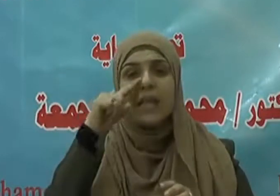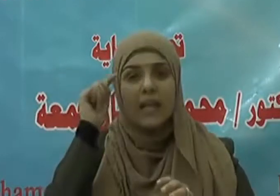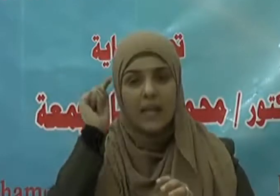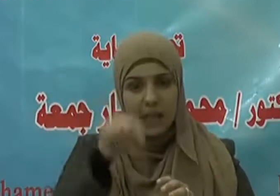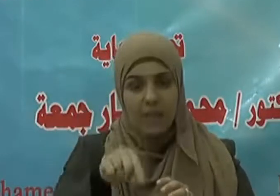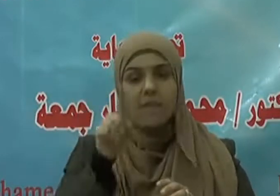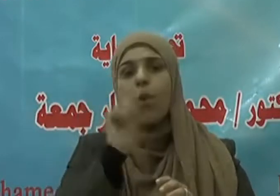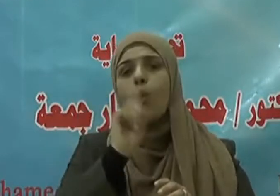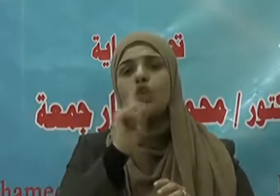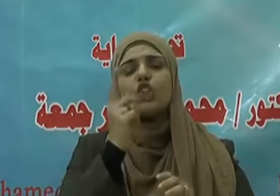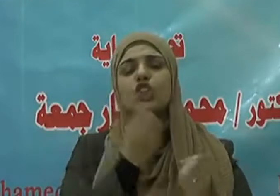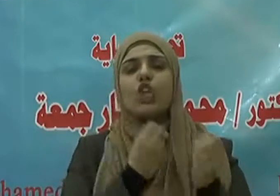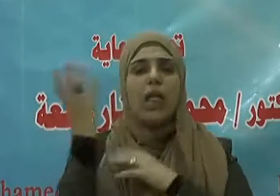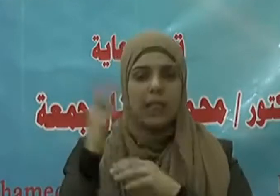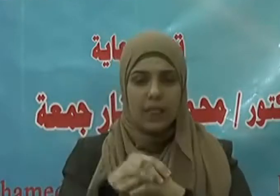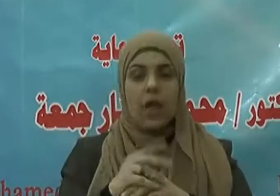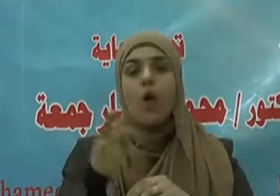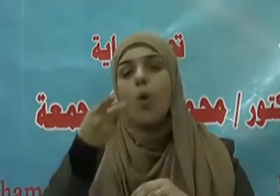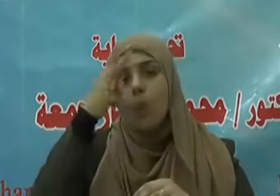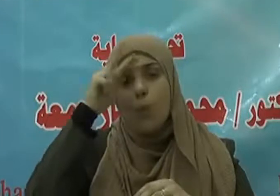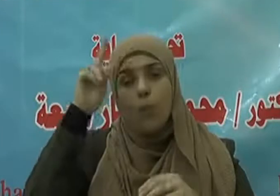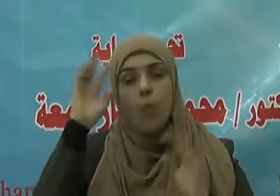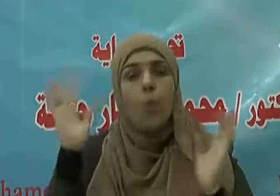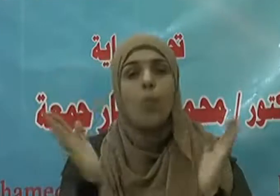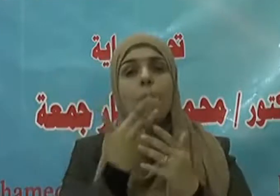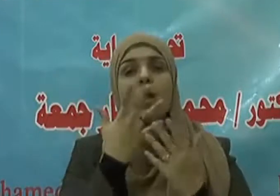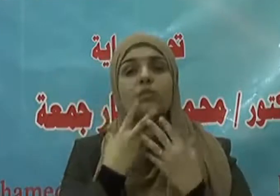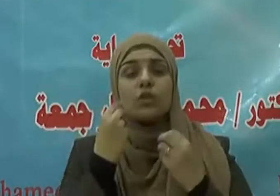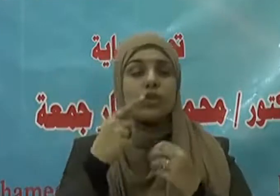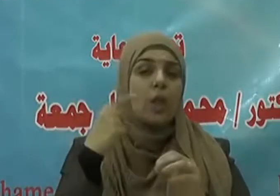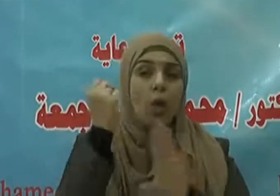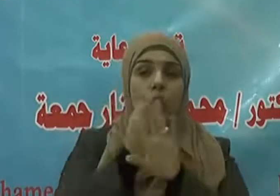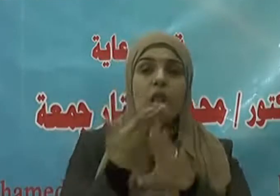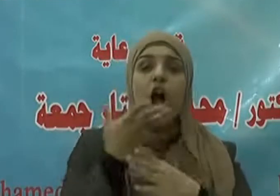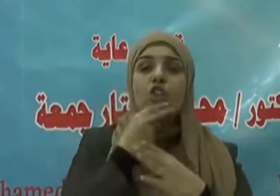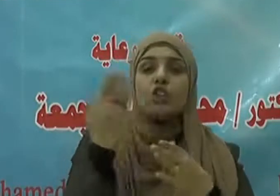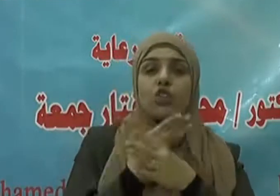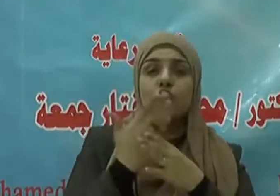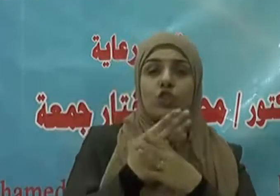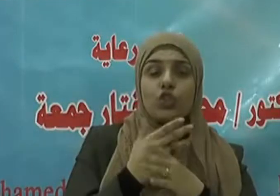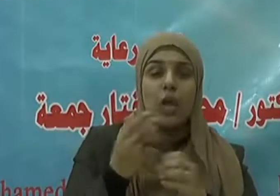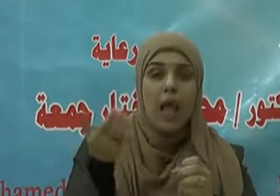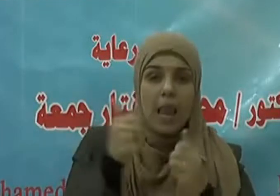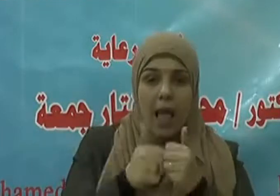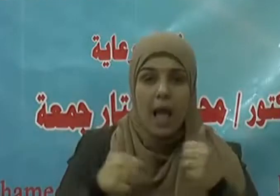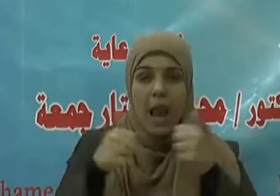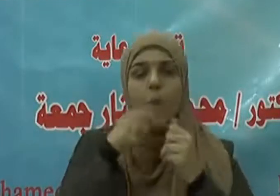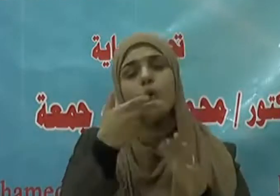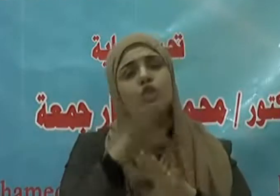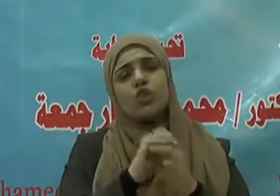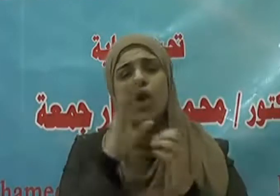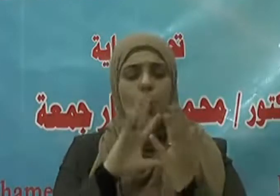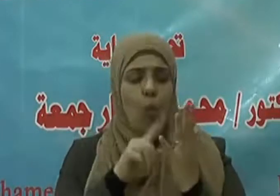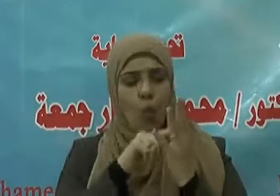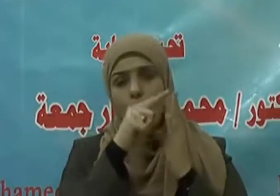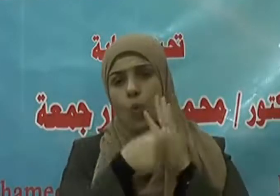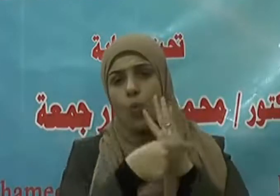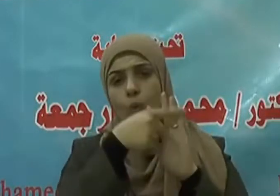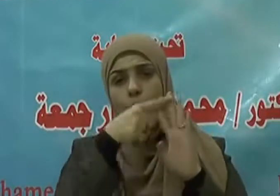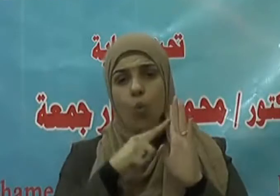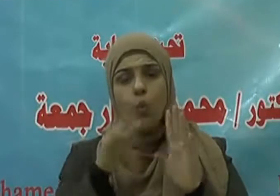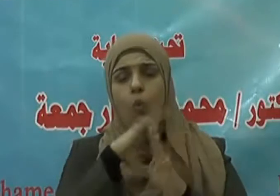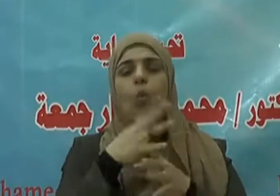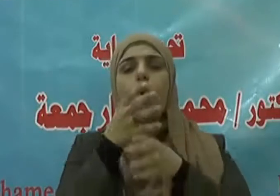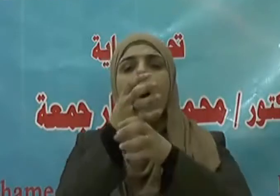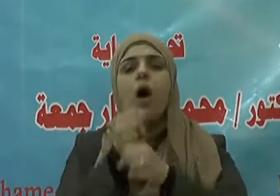واستعم بالله ولا تعجز فينبغي الأخذ بالأسباب واتباع كل